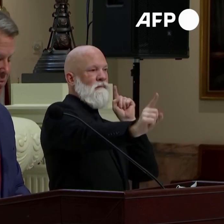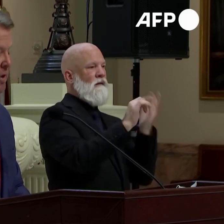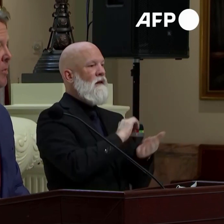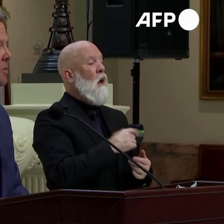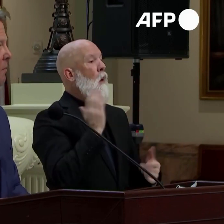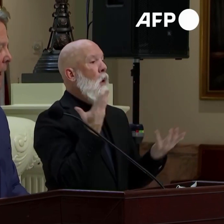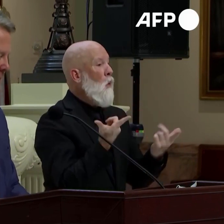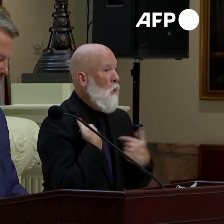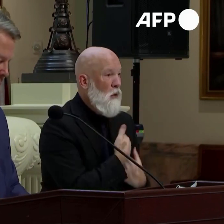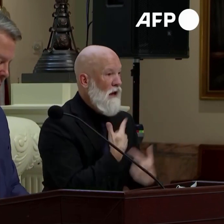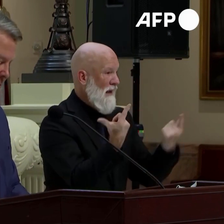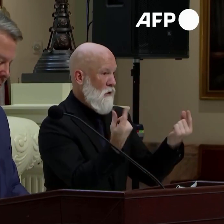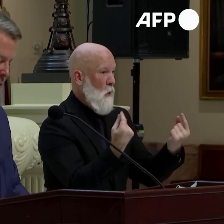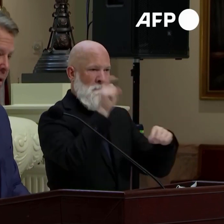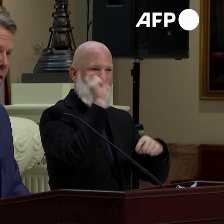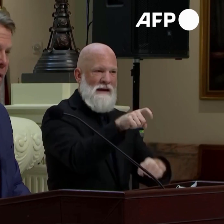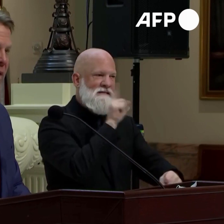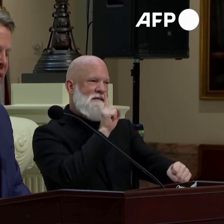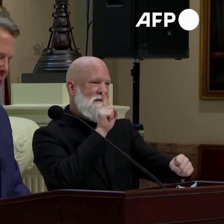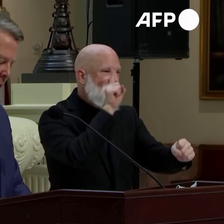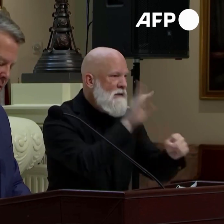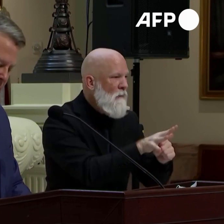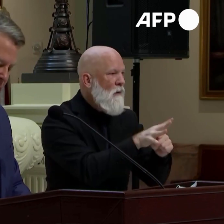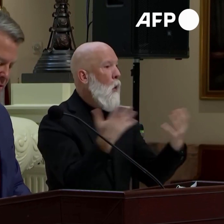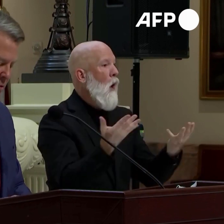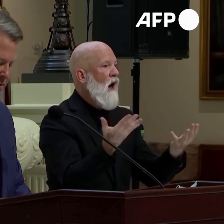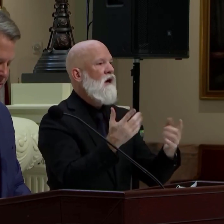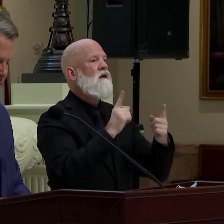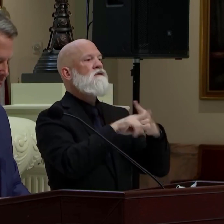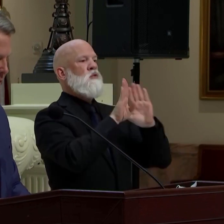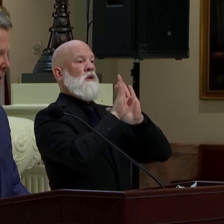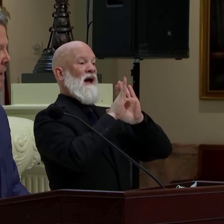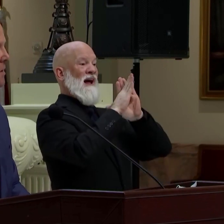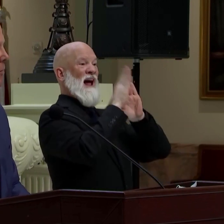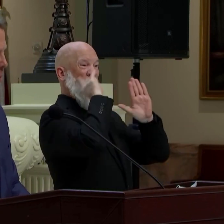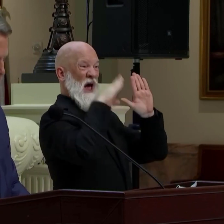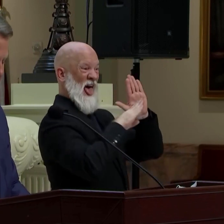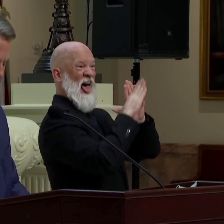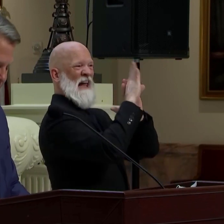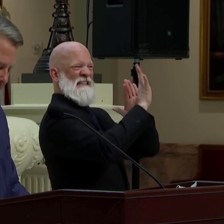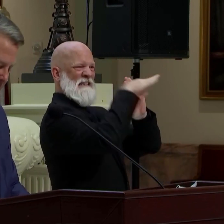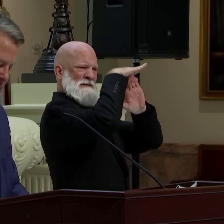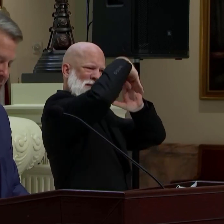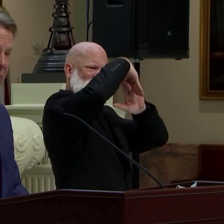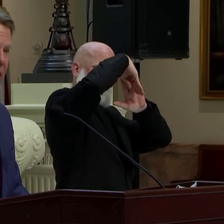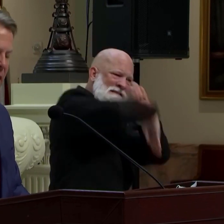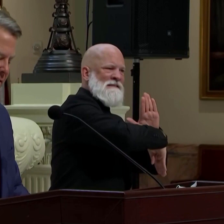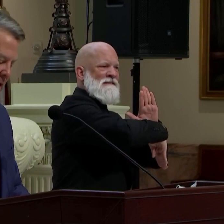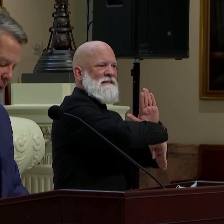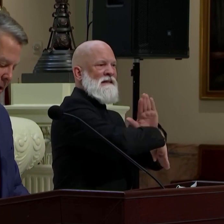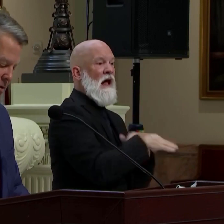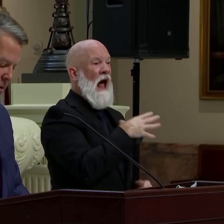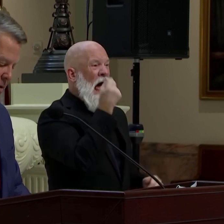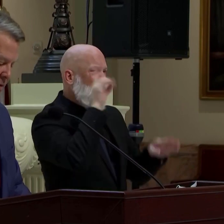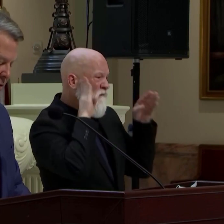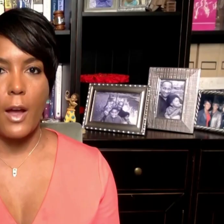O governador da Geórgia, Brian Kemp, recorreu à justiça nesta sexta-feira contra a prefeita da capital Atlanta por ter determinado o uso obrigatório